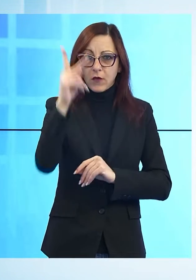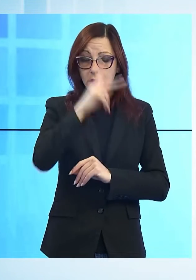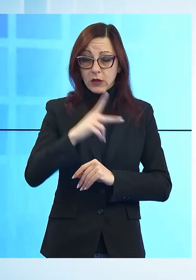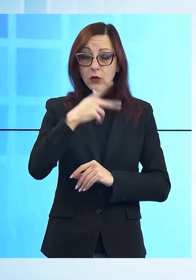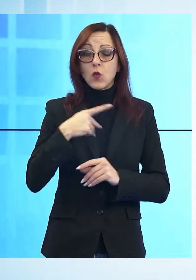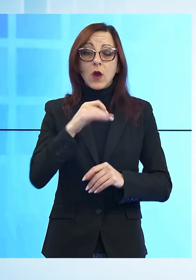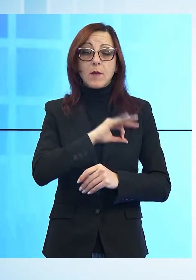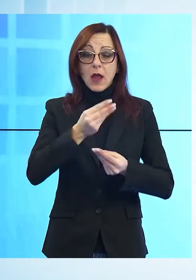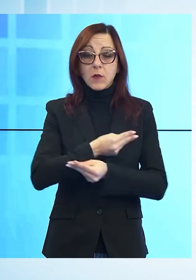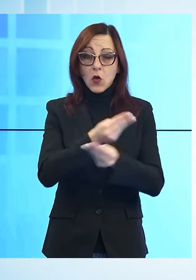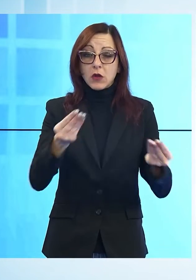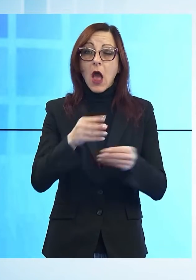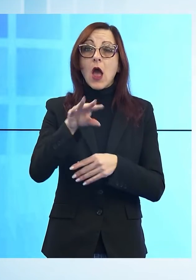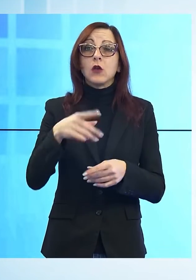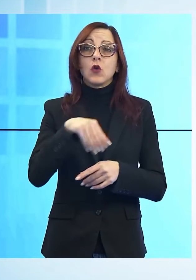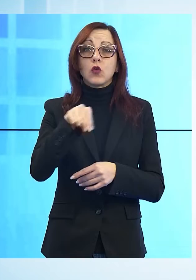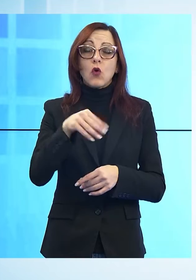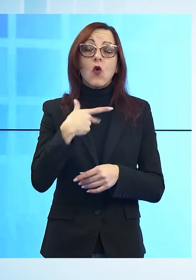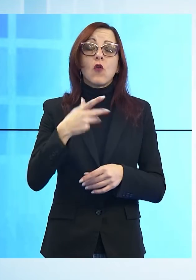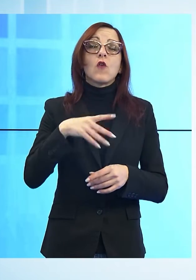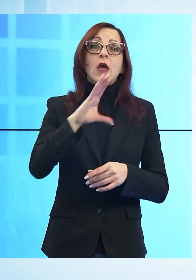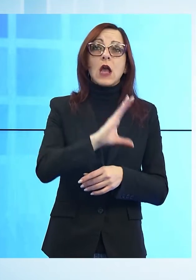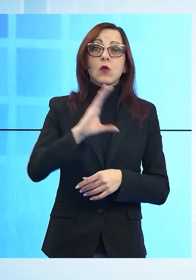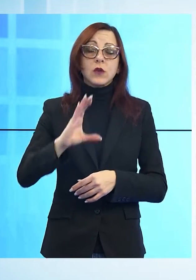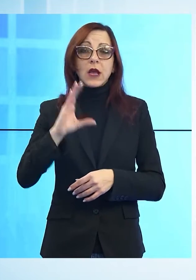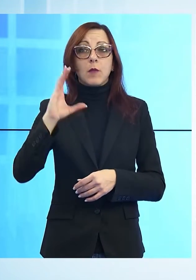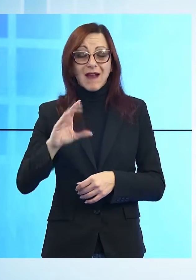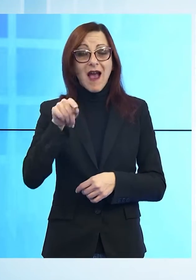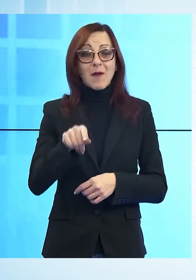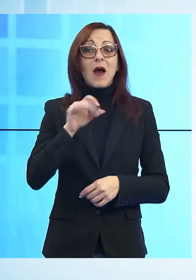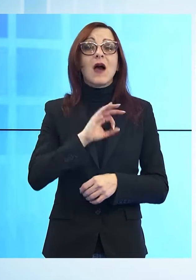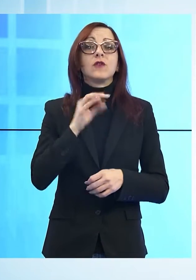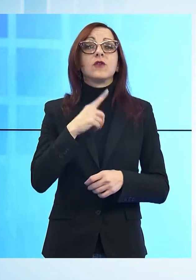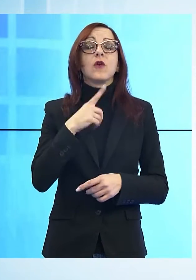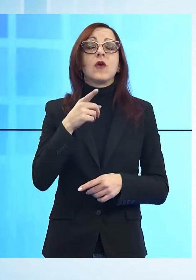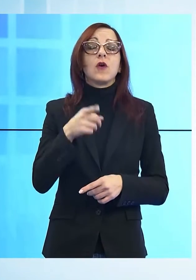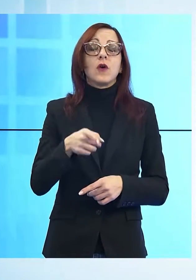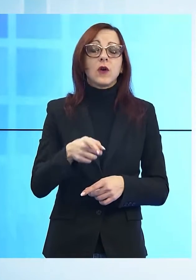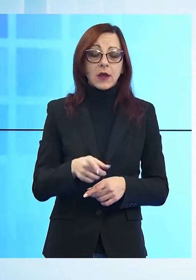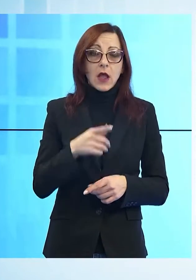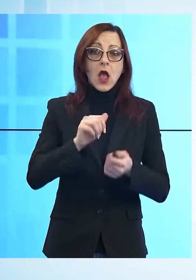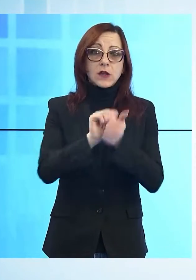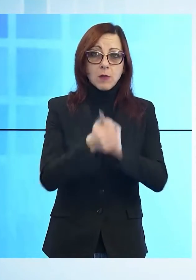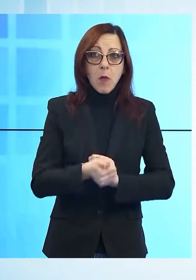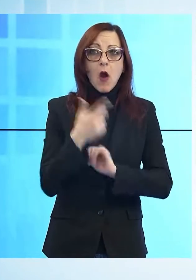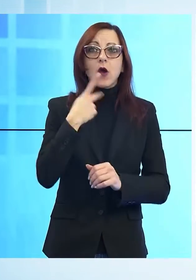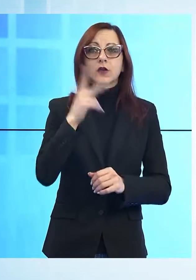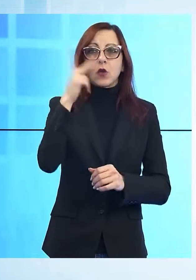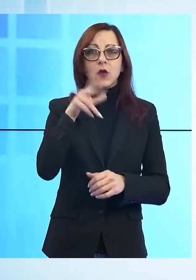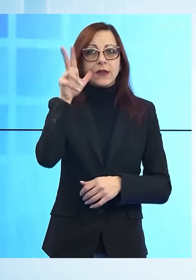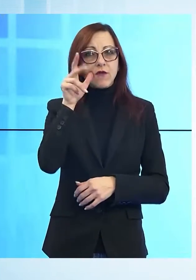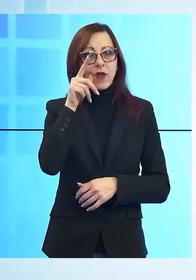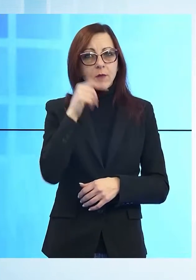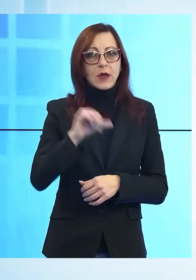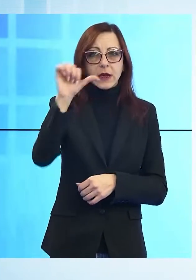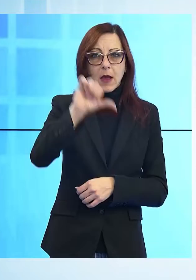Club di Gragnano a Capandoli. Lo sport, la lucchese femminile cede all'orobica sconfitta interna delle rossonere